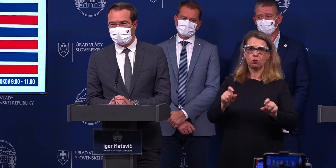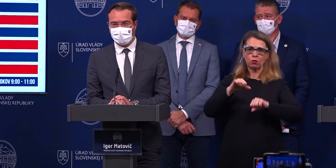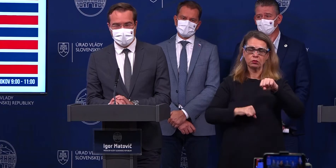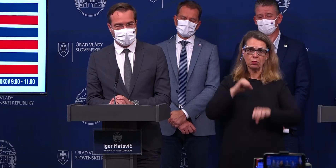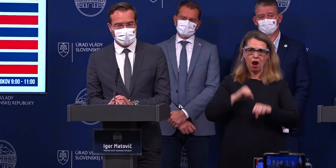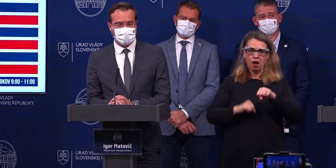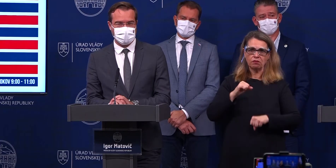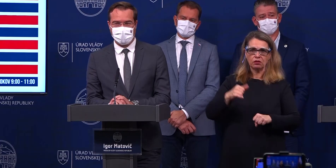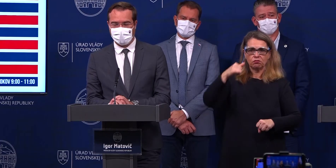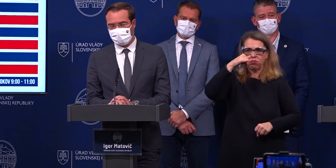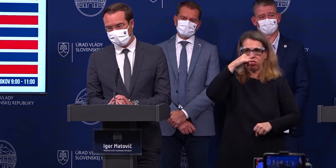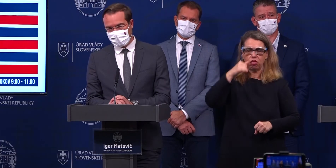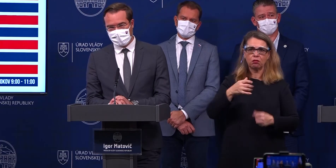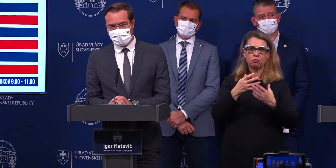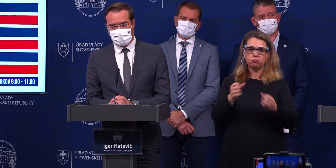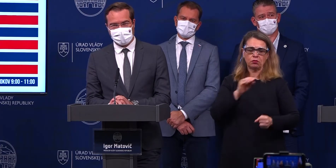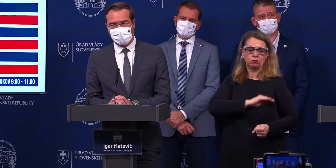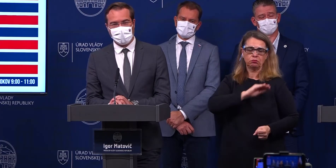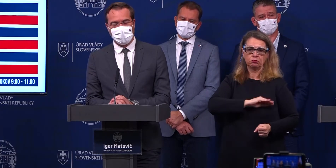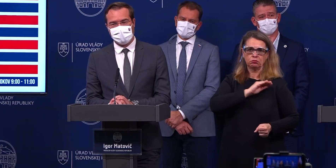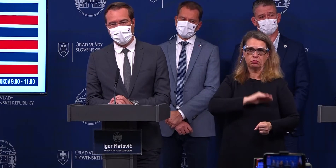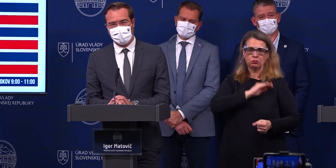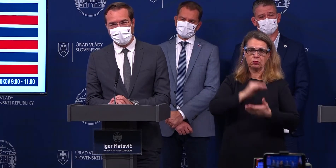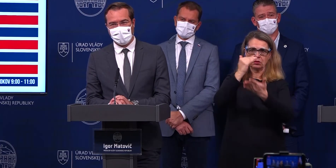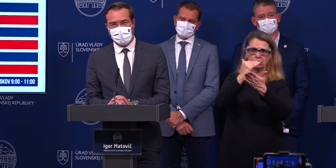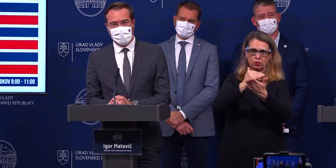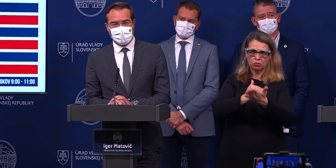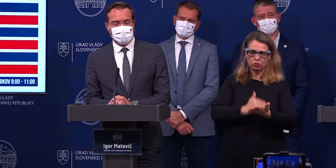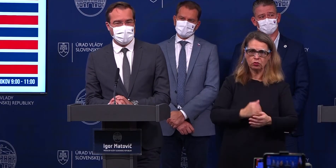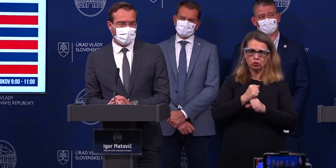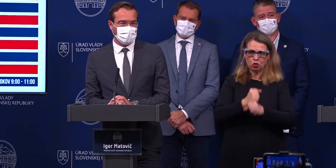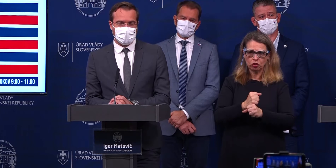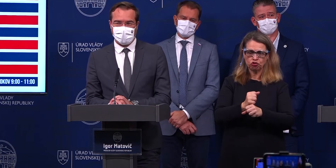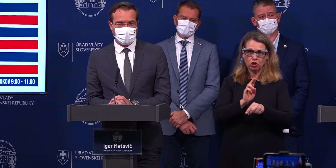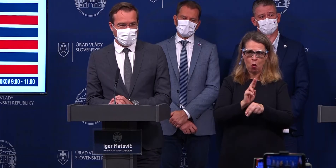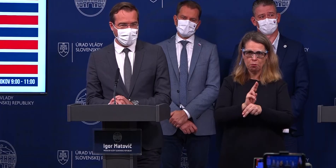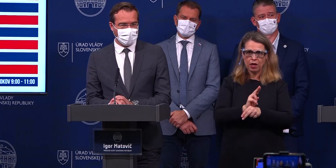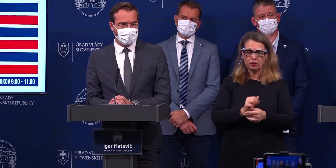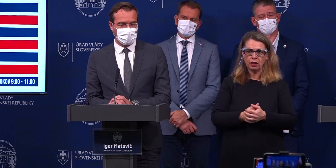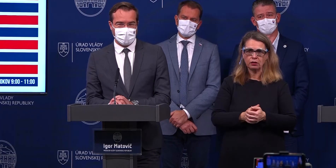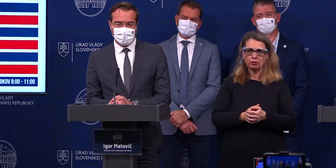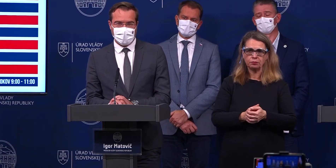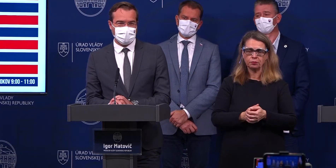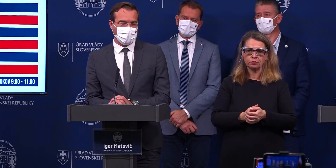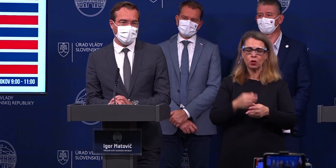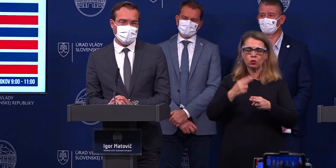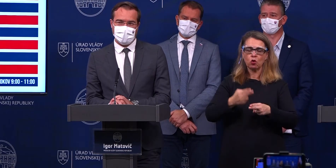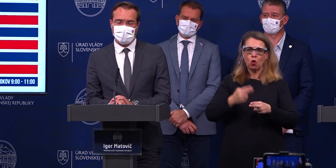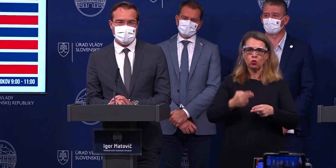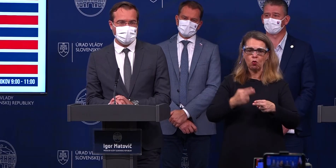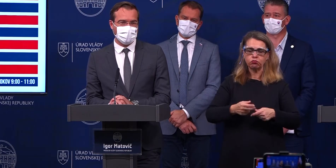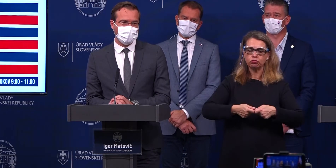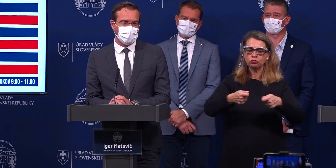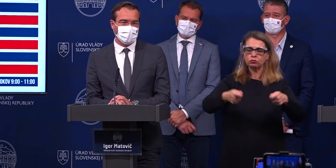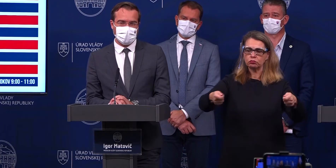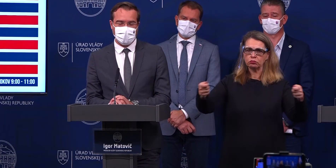ktoré nerešpektovalo určité zásady, ktoré máme zavedené. Šíria to ochorenie ďalej a spôsobia si